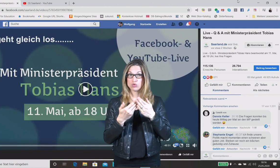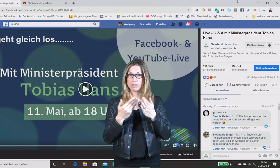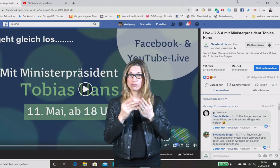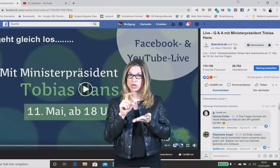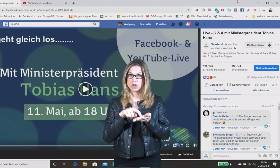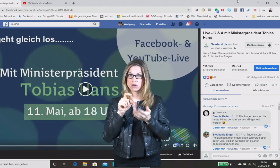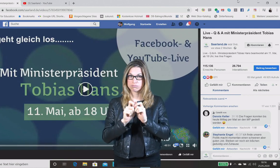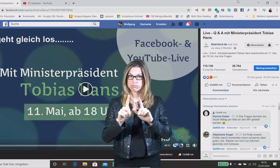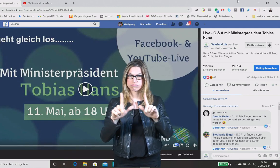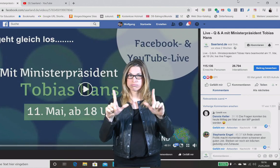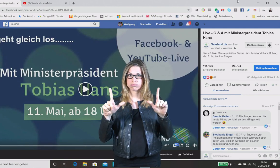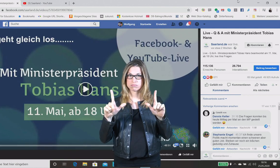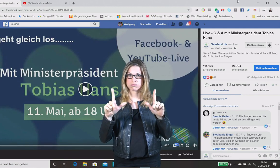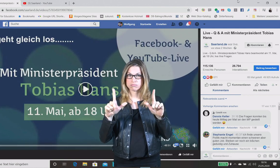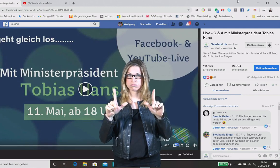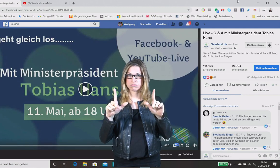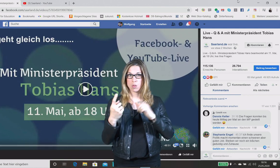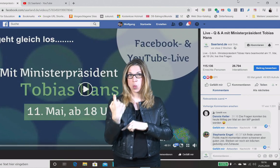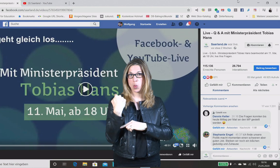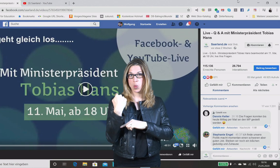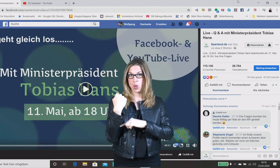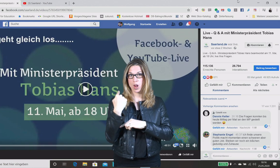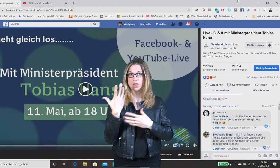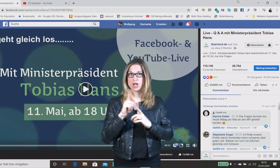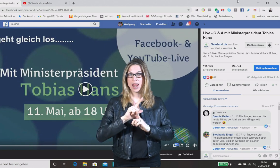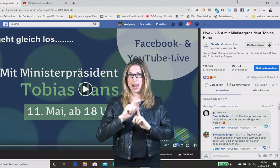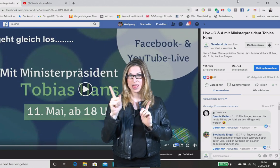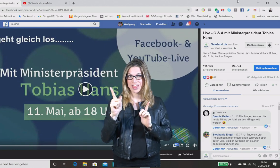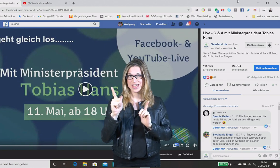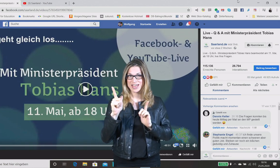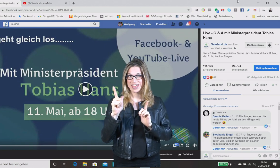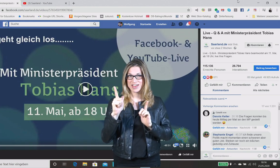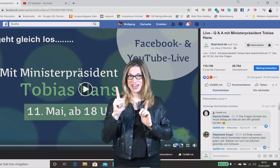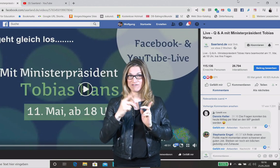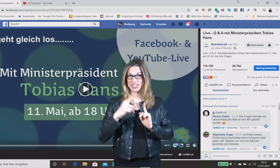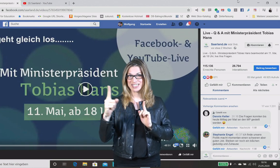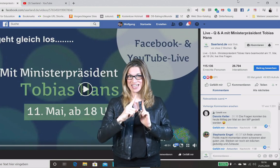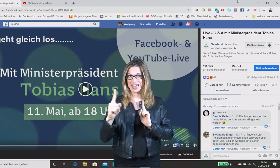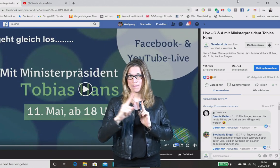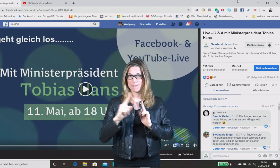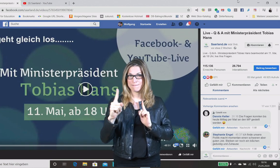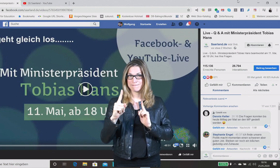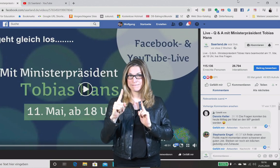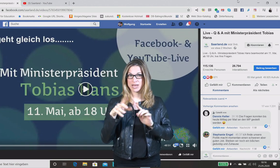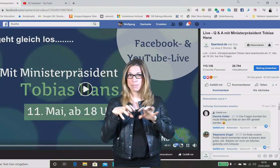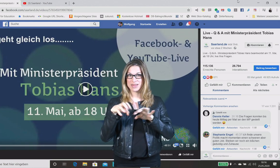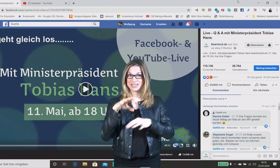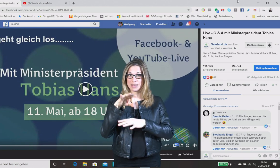Die letzte Livestreaming-Veranstaltung des Ministerpräsidenten, hier ging es um das